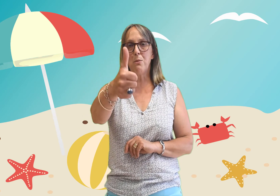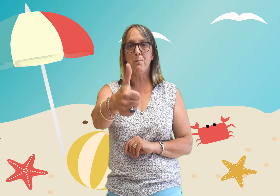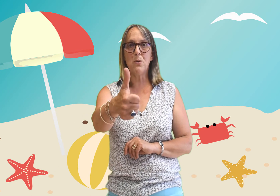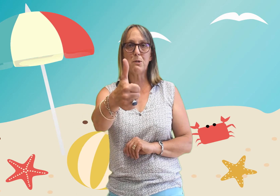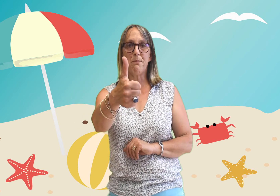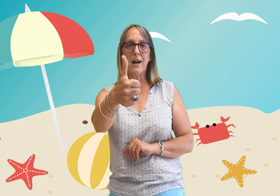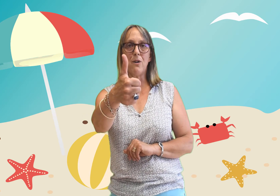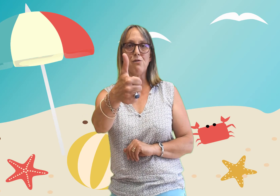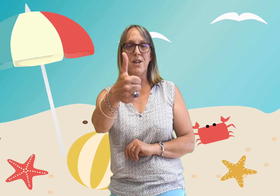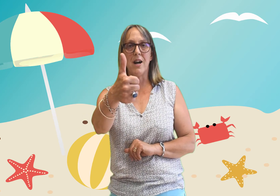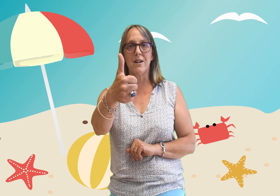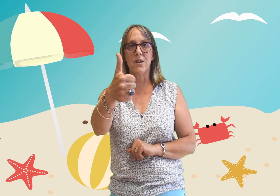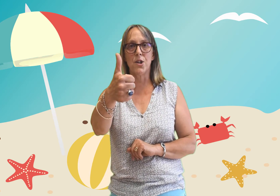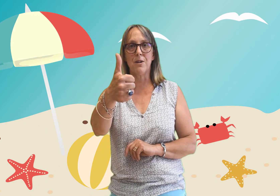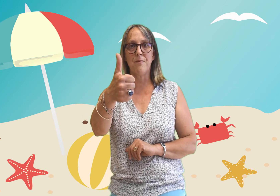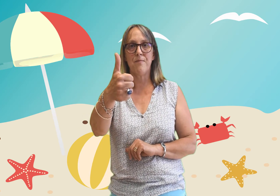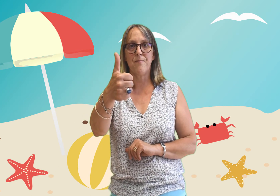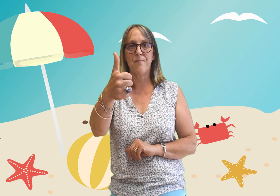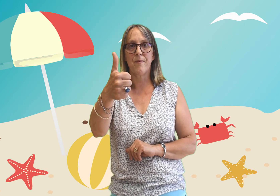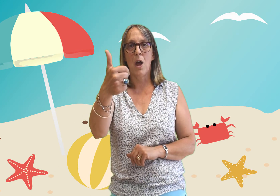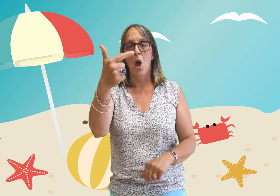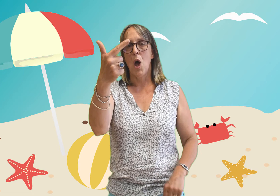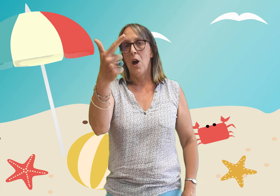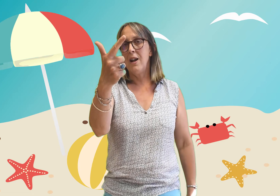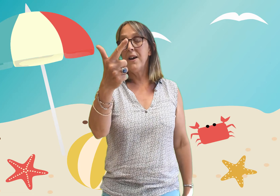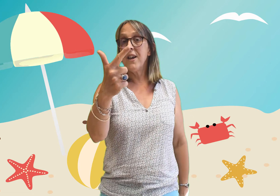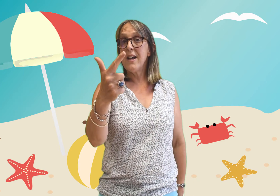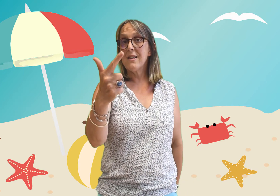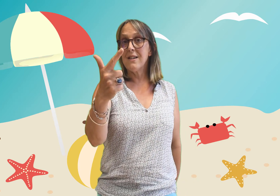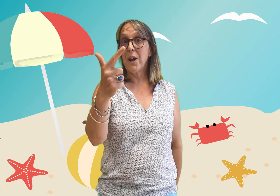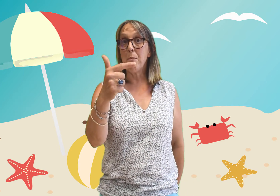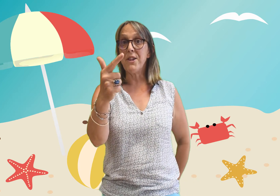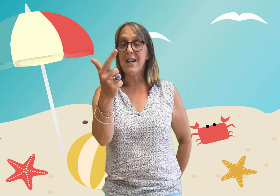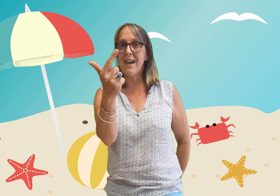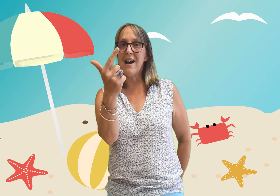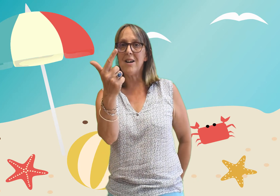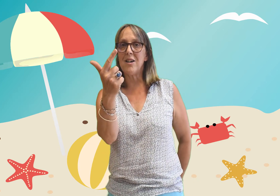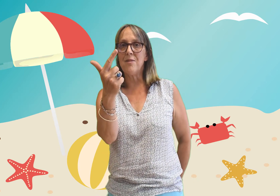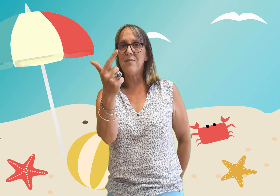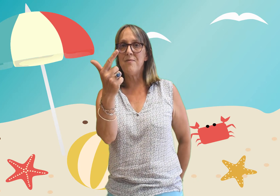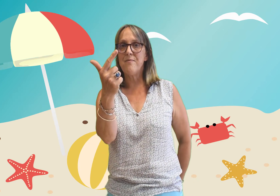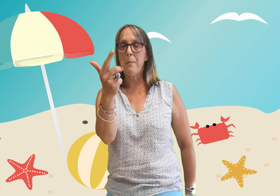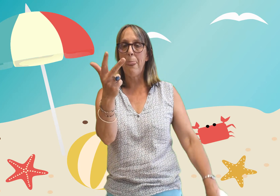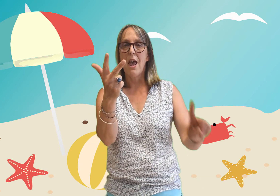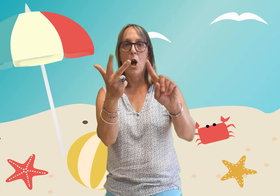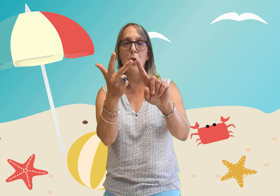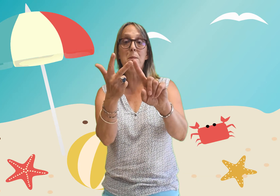pousse par en voyage l'index la compagne à la gare le